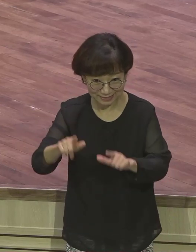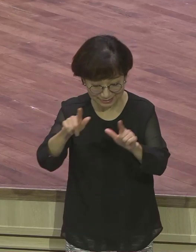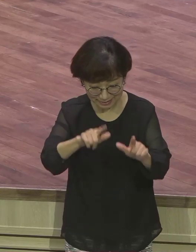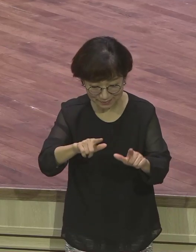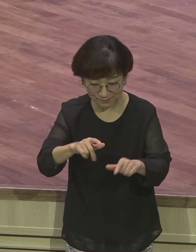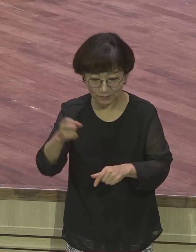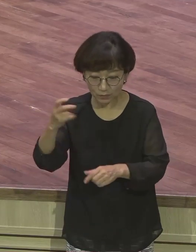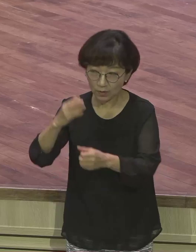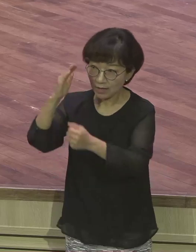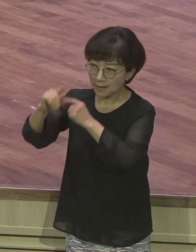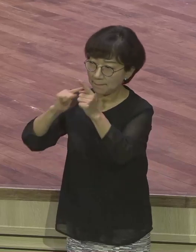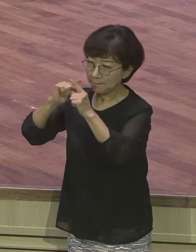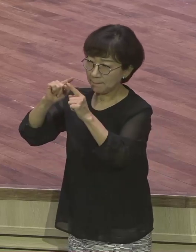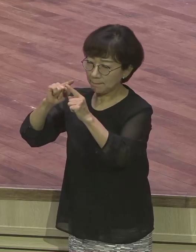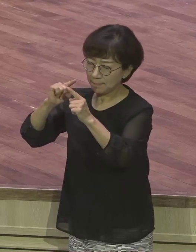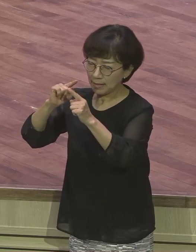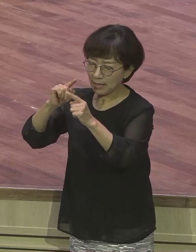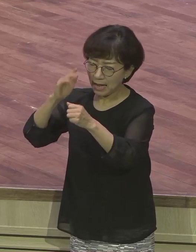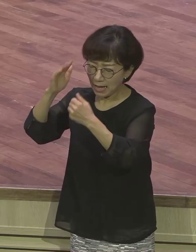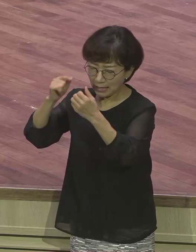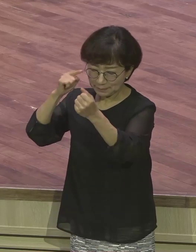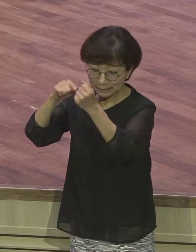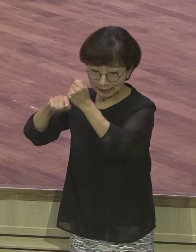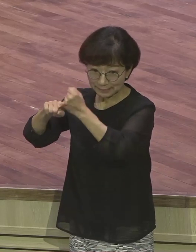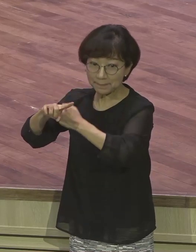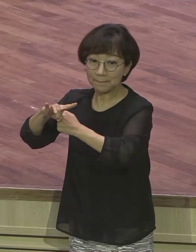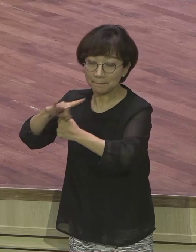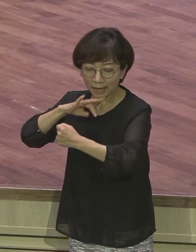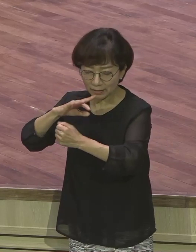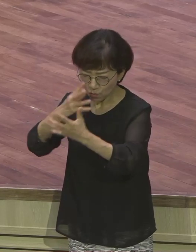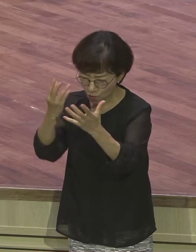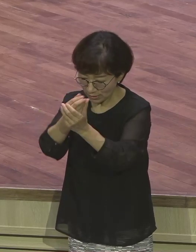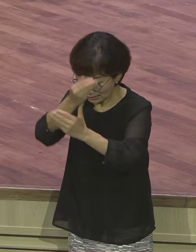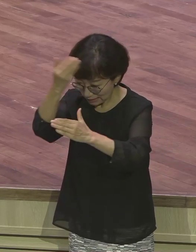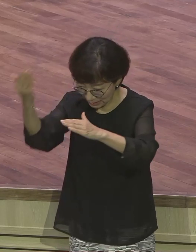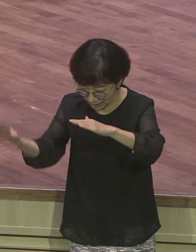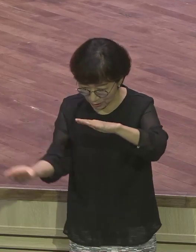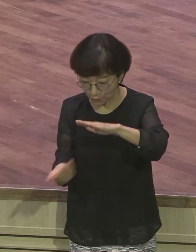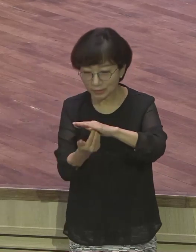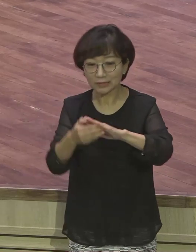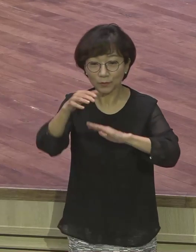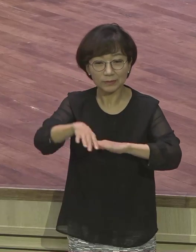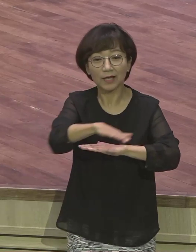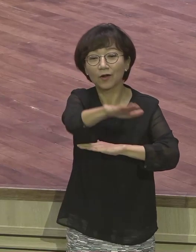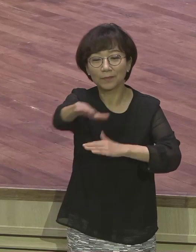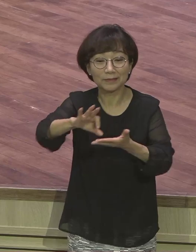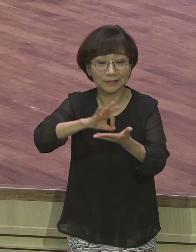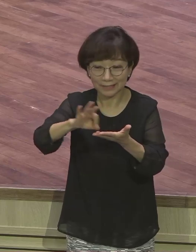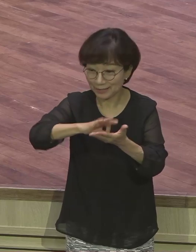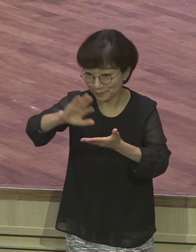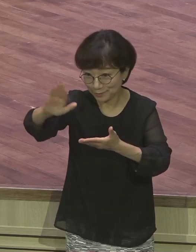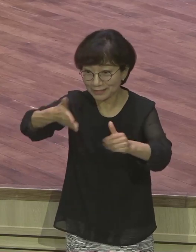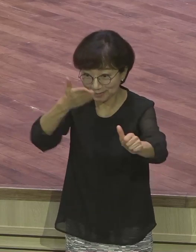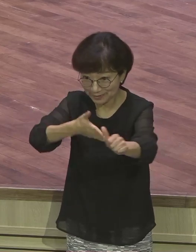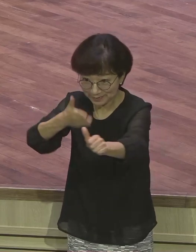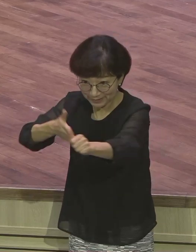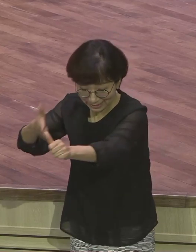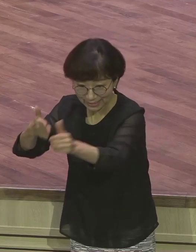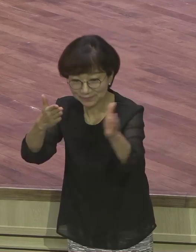완전히 세우는데 실제로 쓰임 받기를 죄모로 축복합니다. 그럼 첫째로 하나님이 주신 꿈입니다. 5절 봅니다.